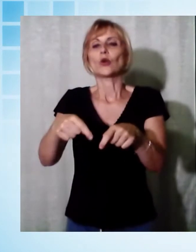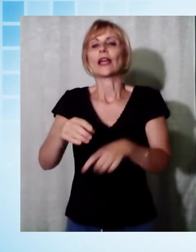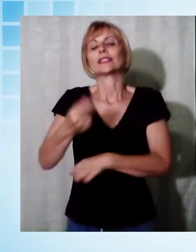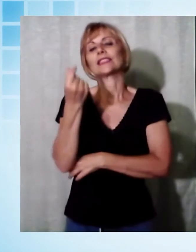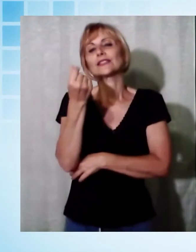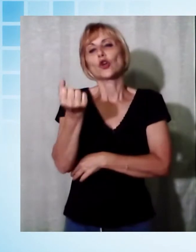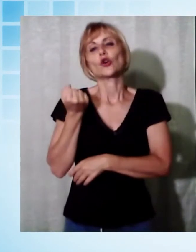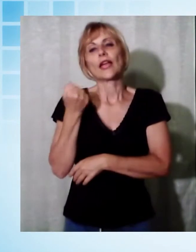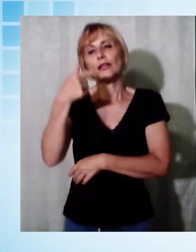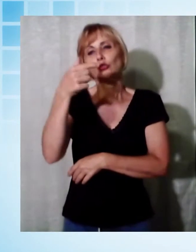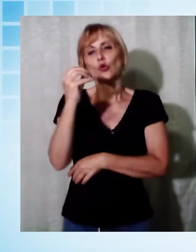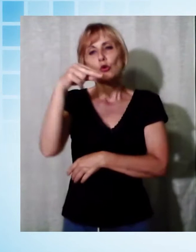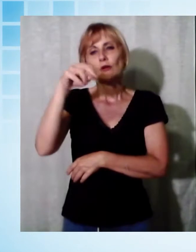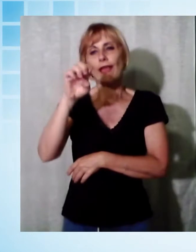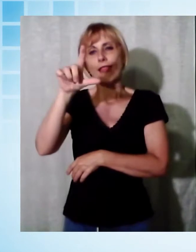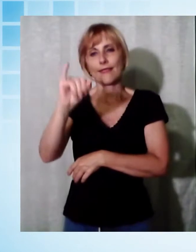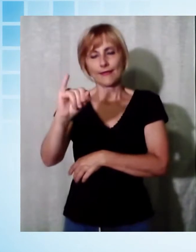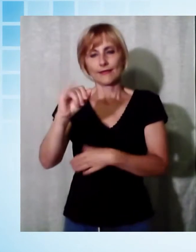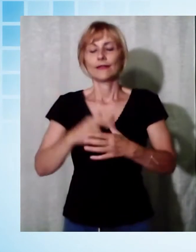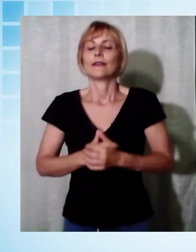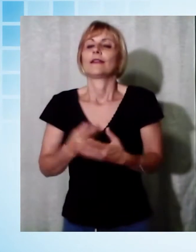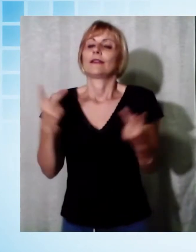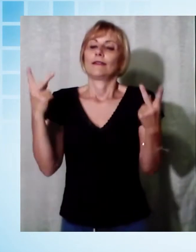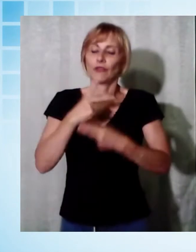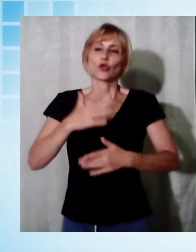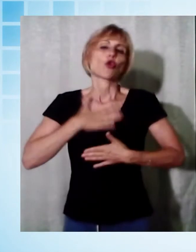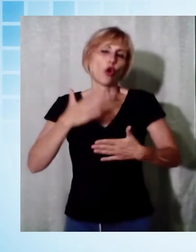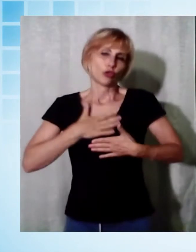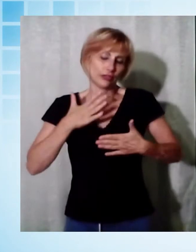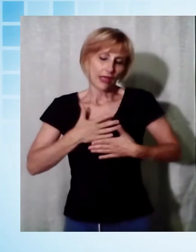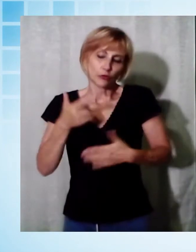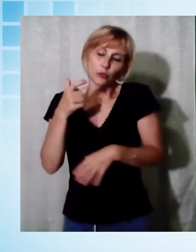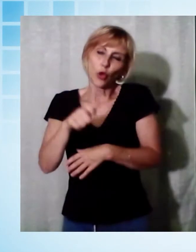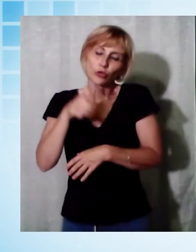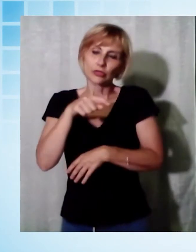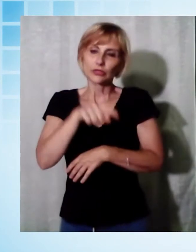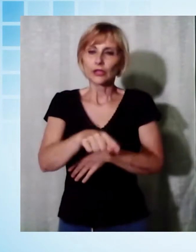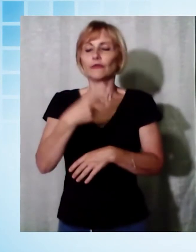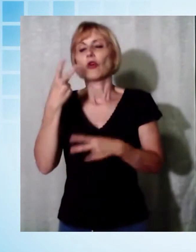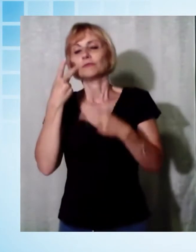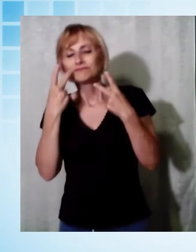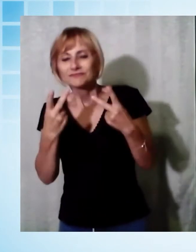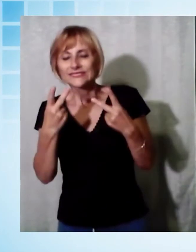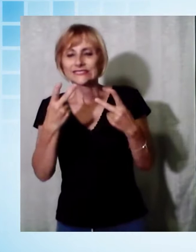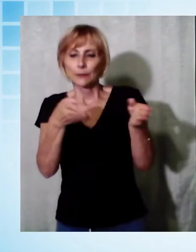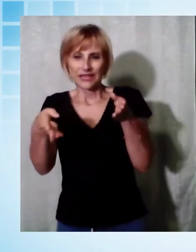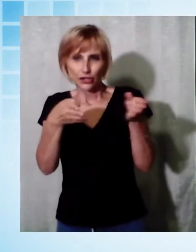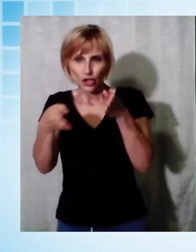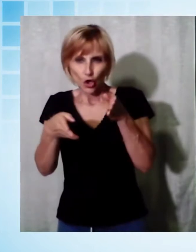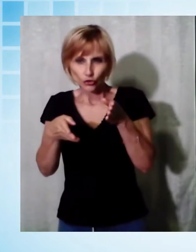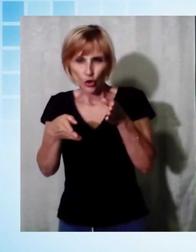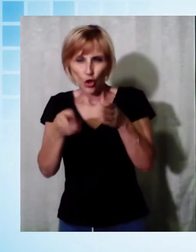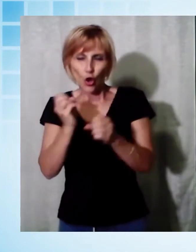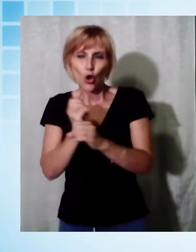Sono contenta anche se un po' dispiaciuta perché questa pandemia ha visto dimezzare le attività conviviali, non le attività di